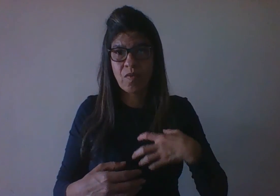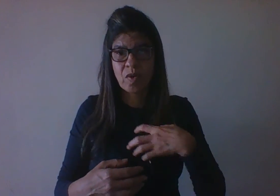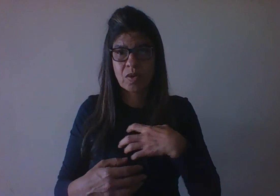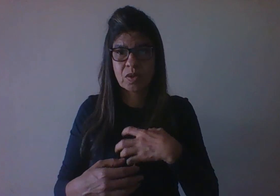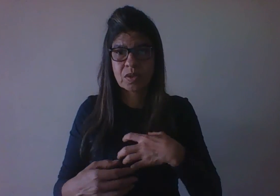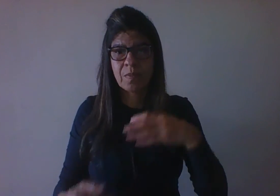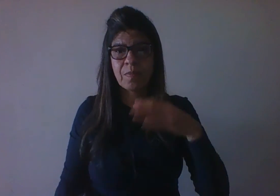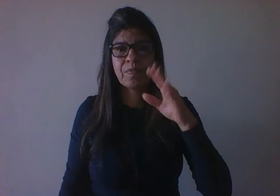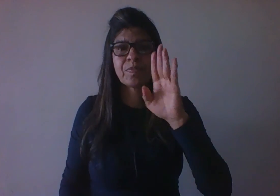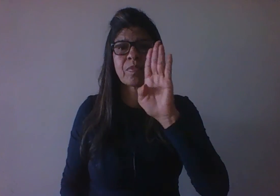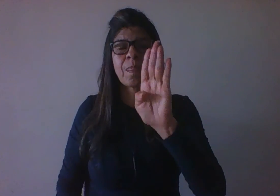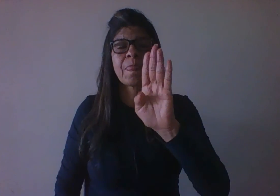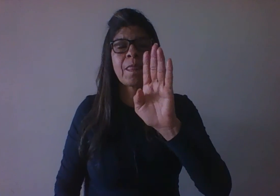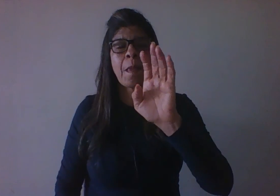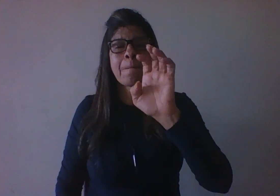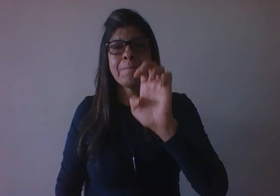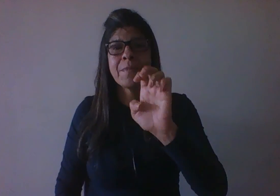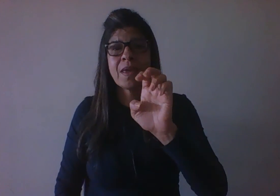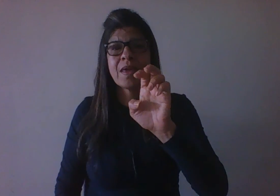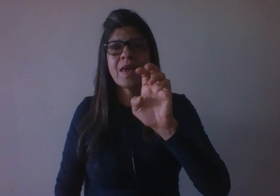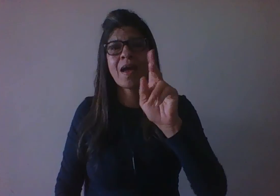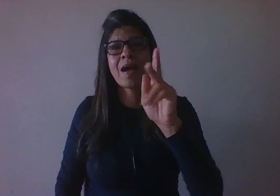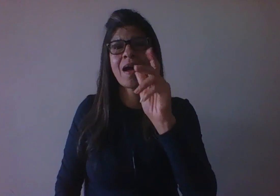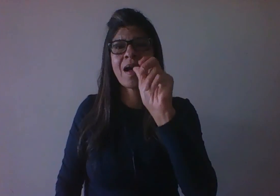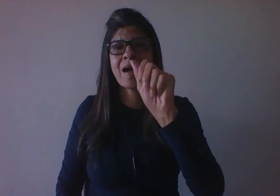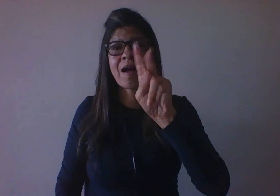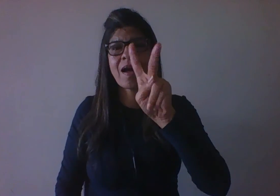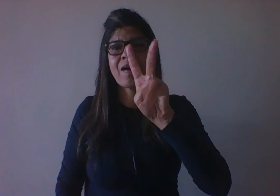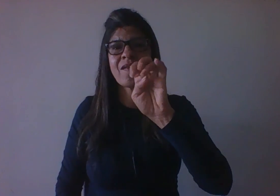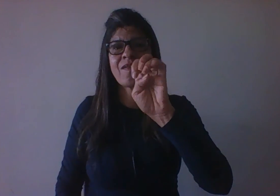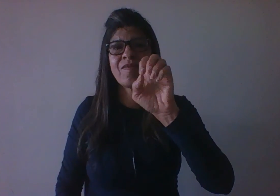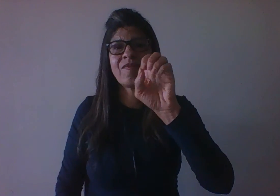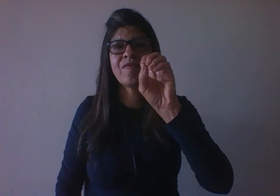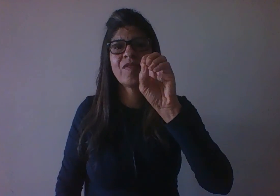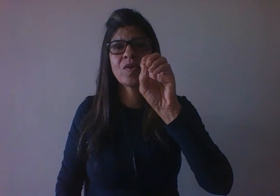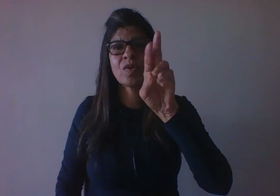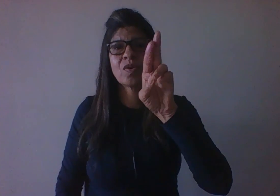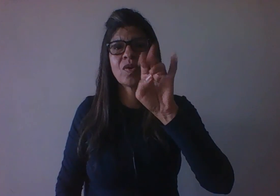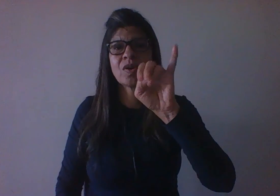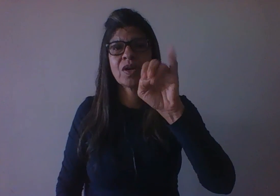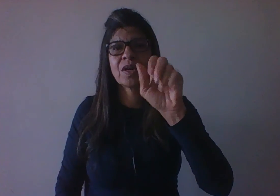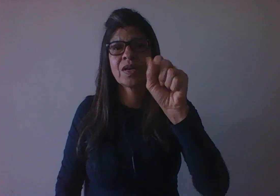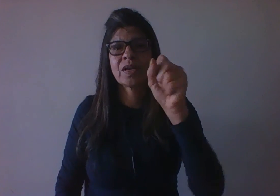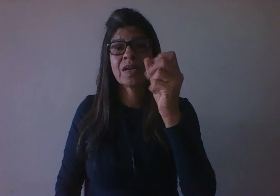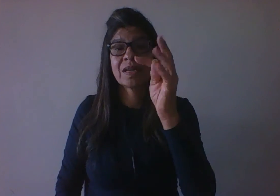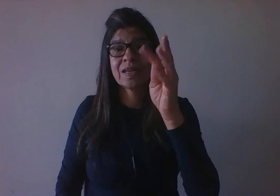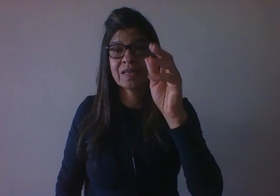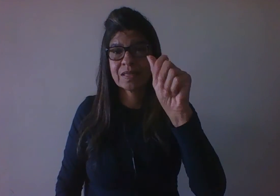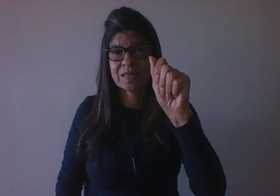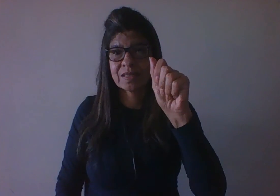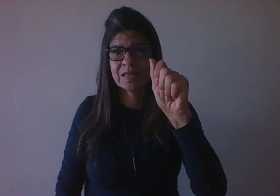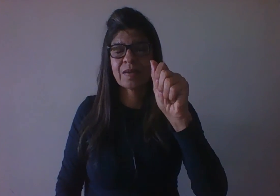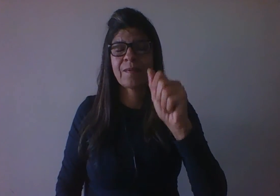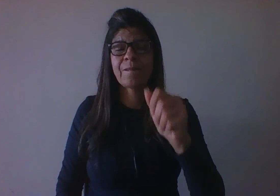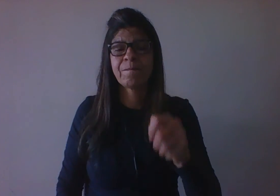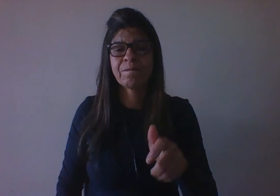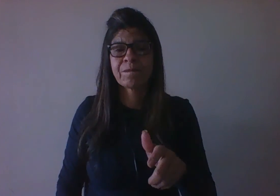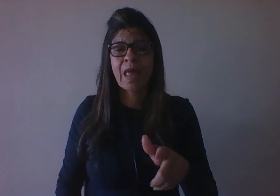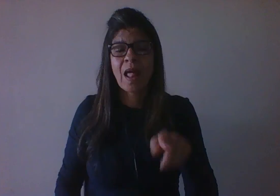compartilhando uma série de postulados básicos das posições mecanicistas em que a aprendizagem é independente da espécie,